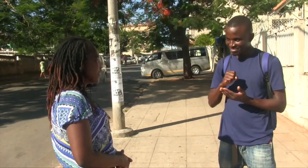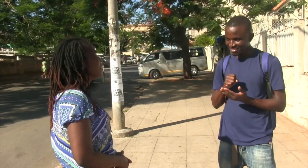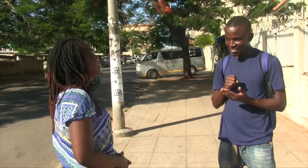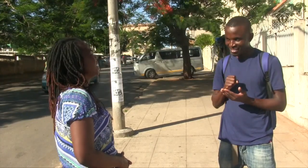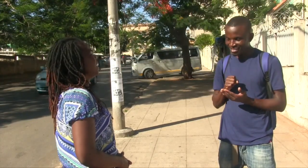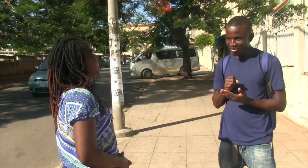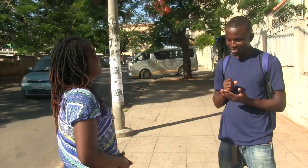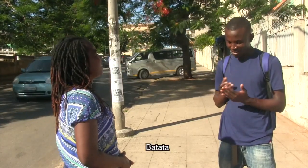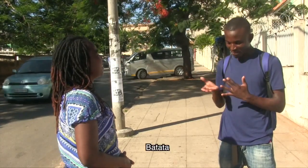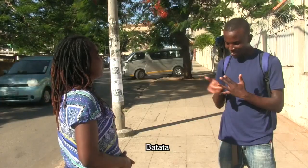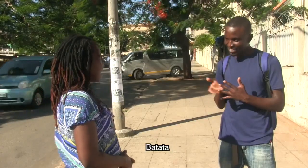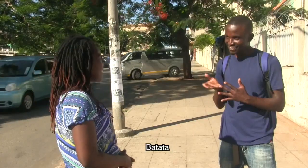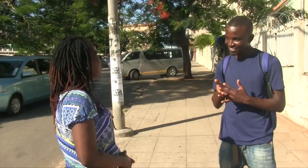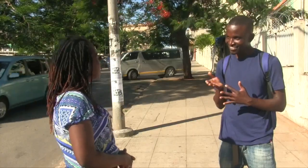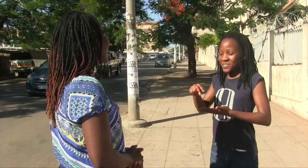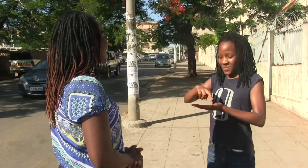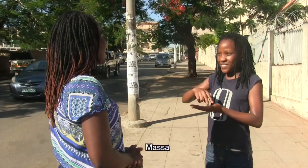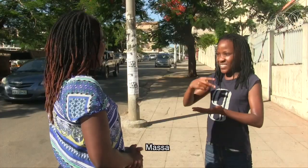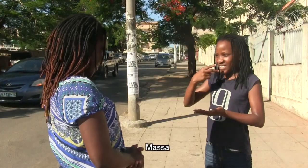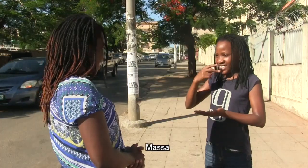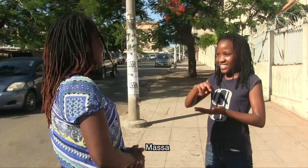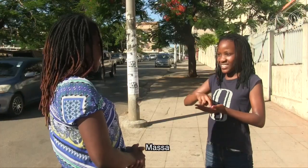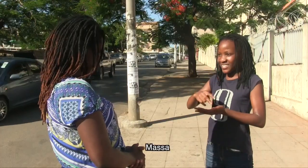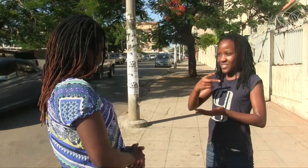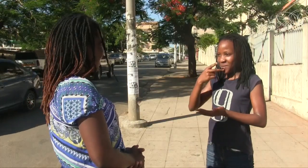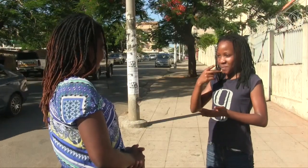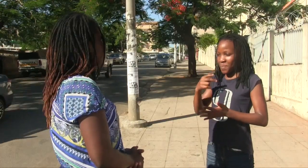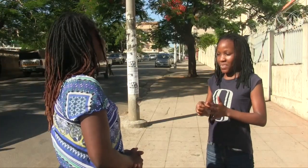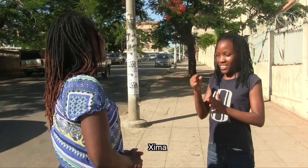Pão. Batata. Aça.